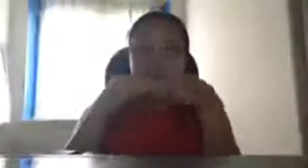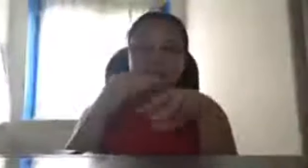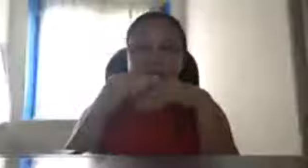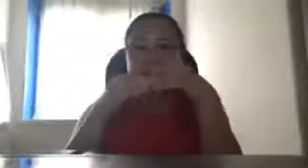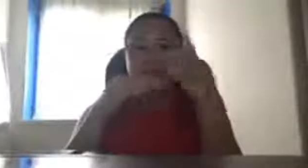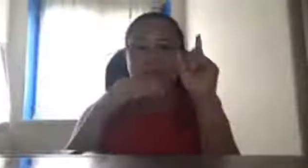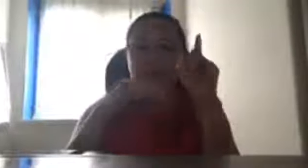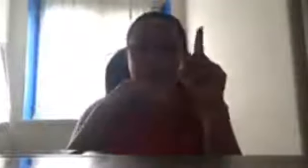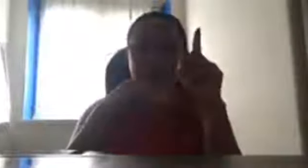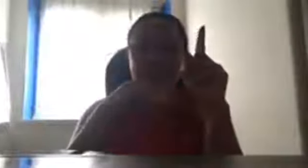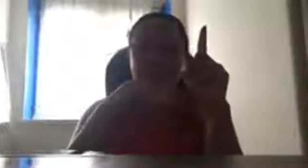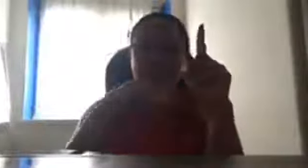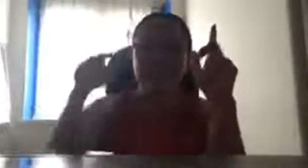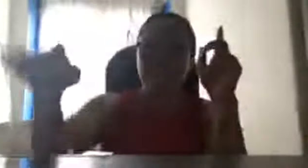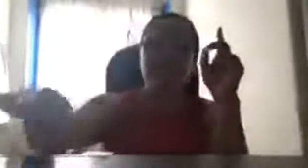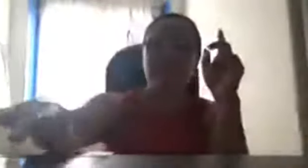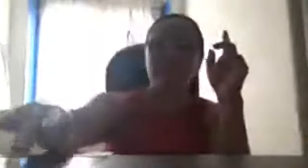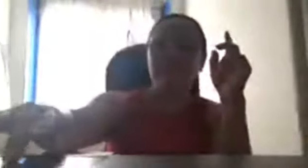pinaglalaban mag-aral number one